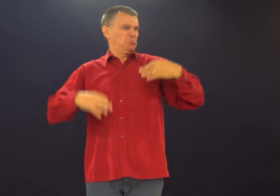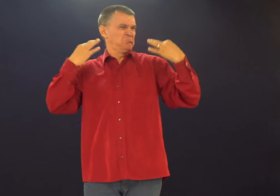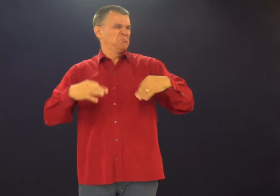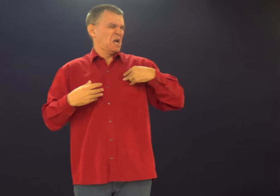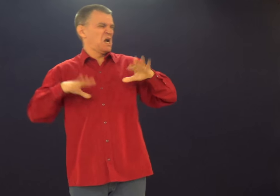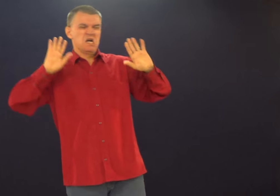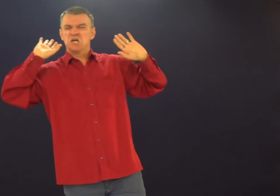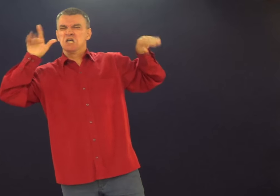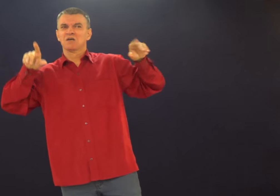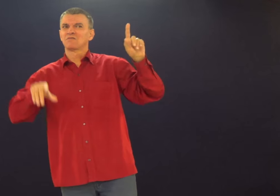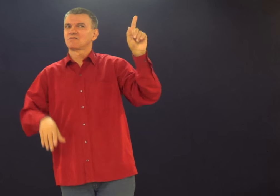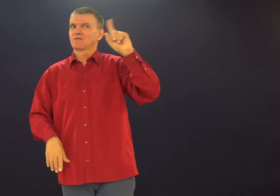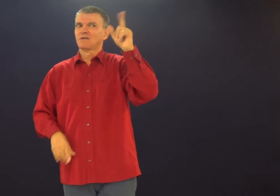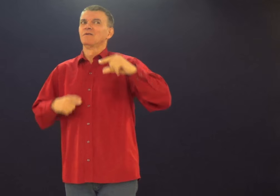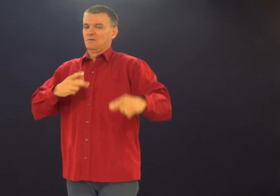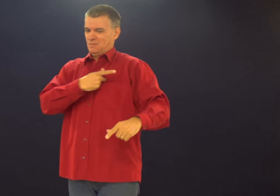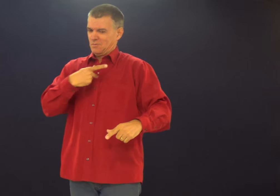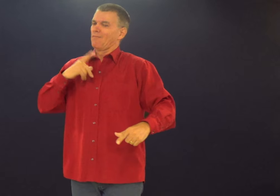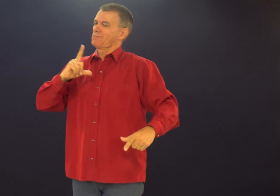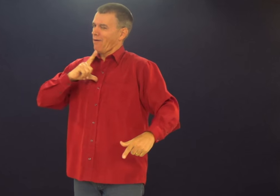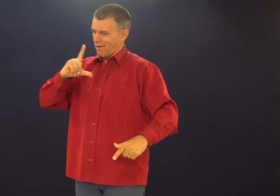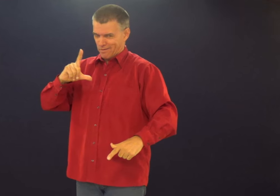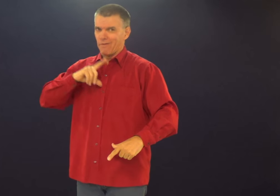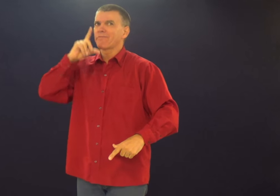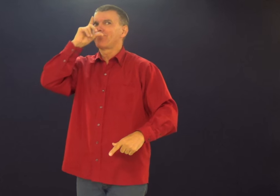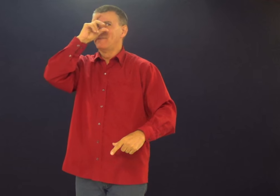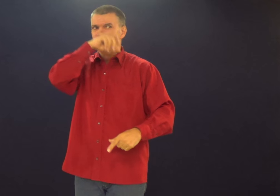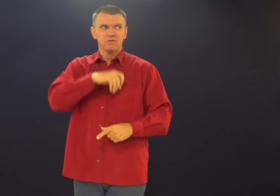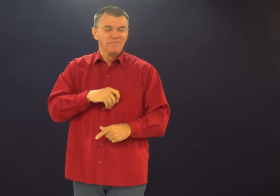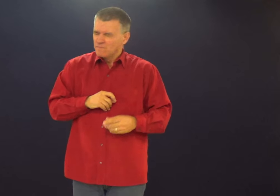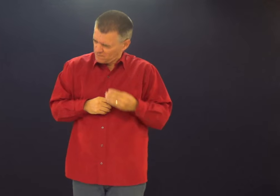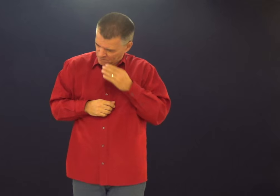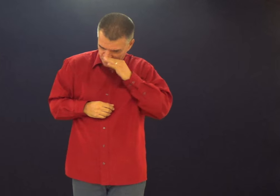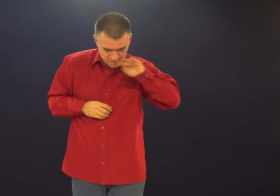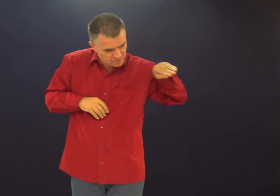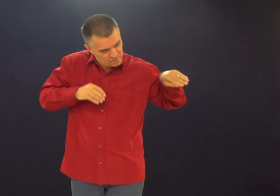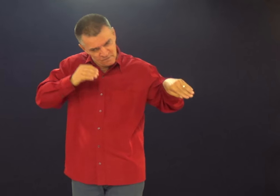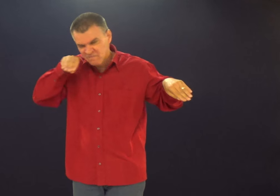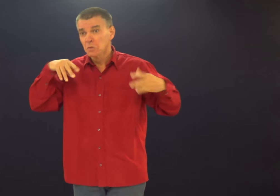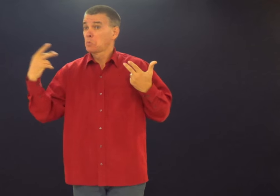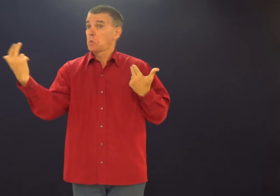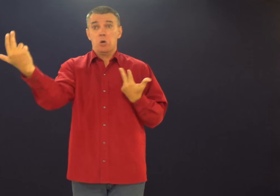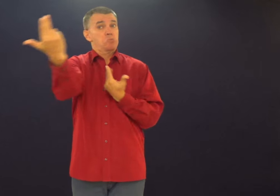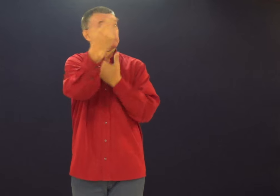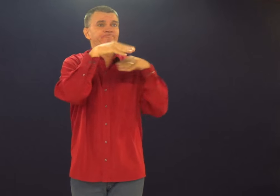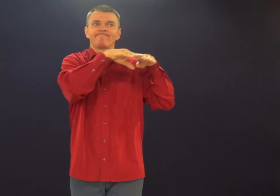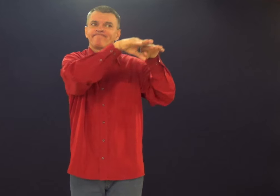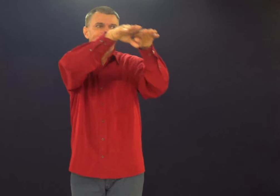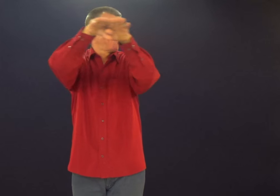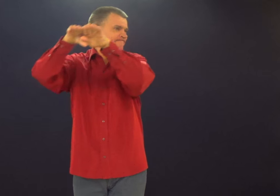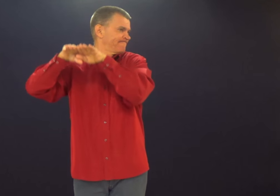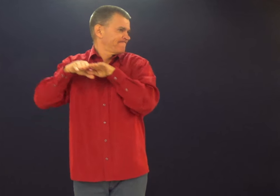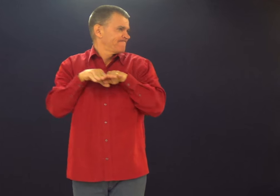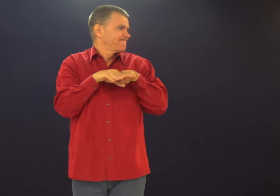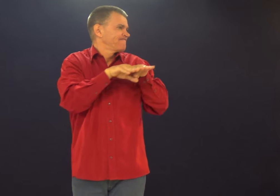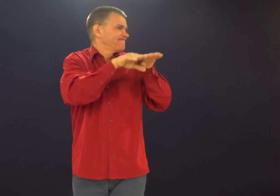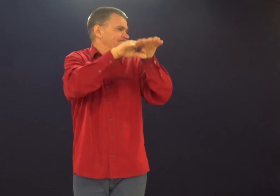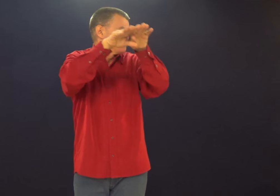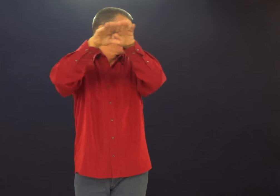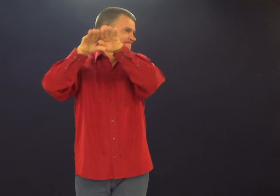Você pensa que eu pastor, sou maravilhoso, eu prego, e não tem nada. Claro que tem. Acontece. Eu sinto a mesma coisa